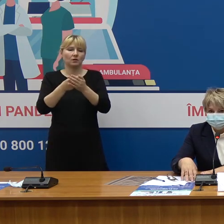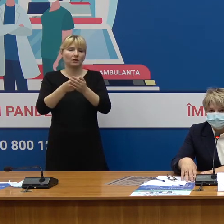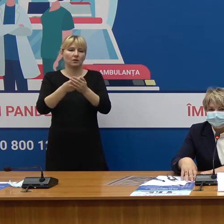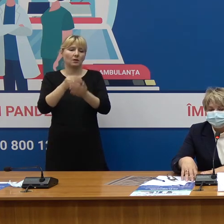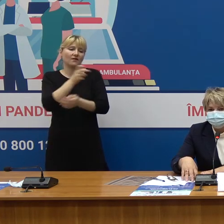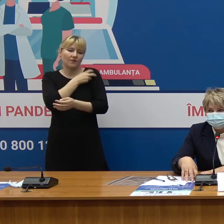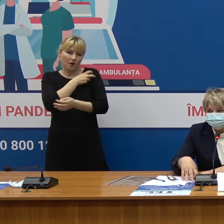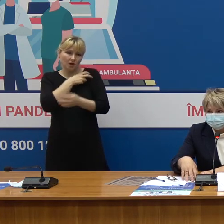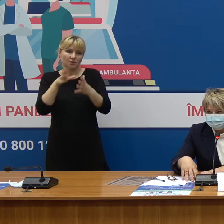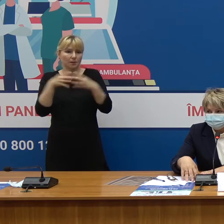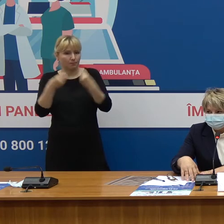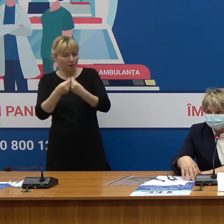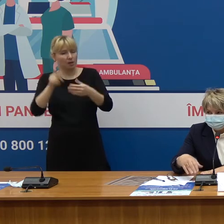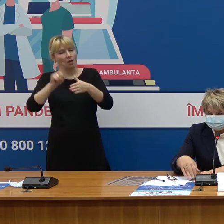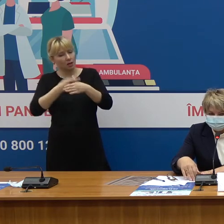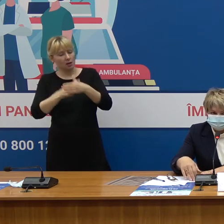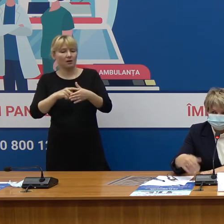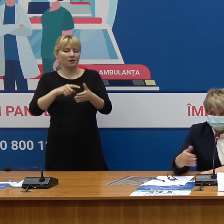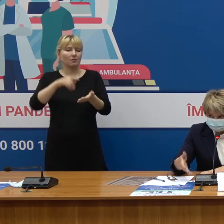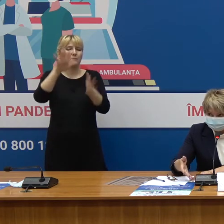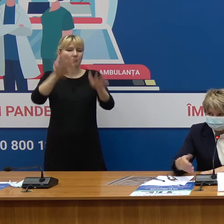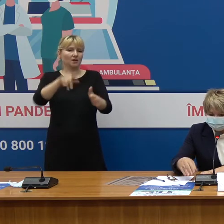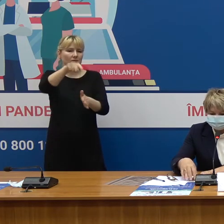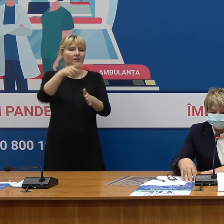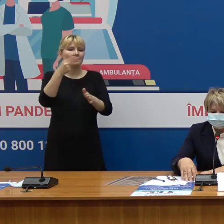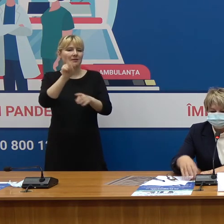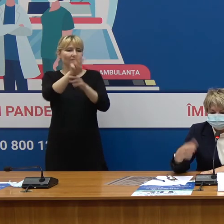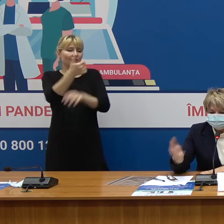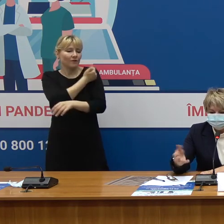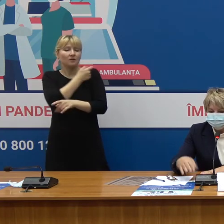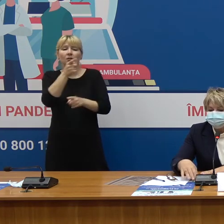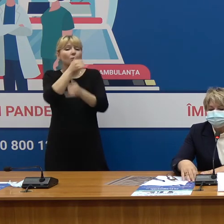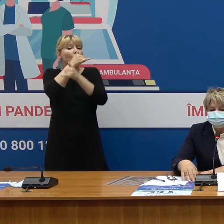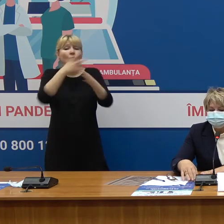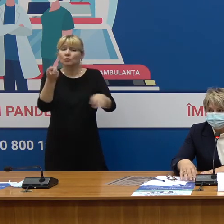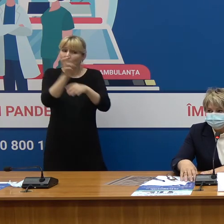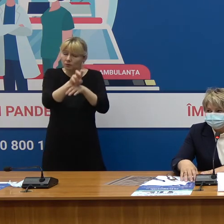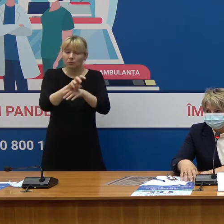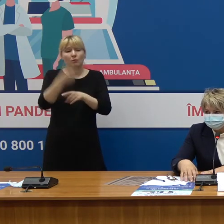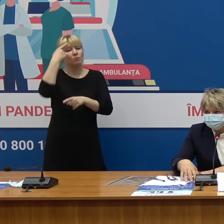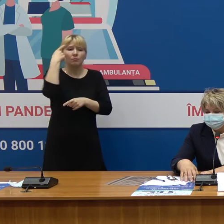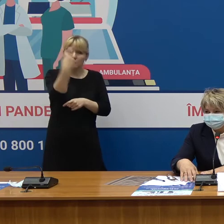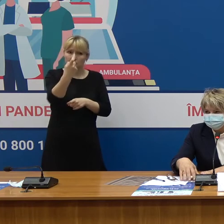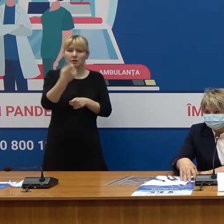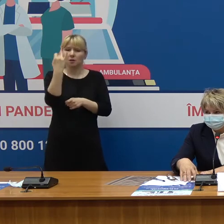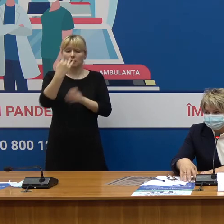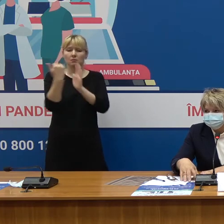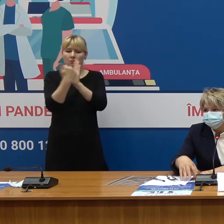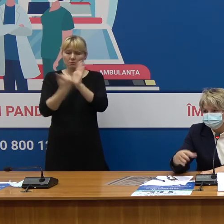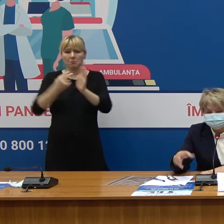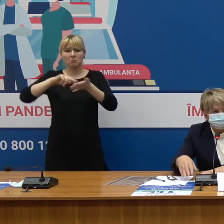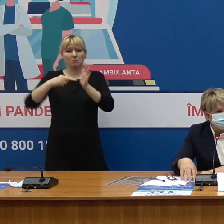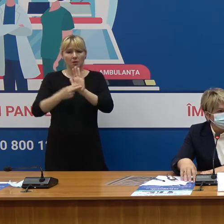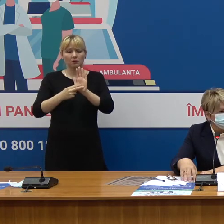vaccinare că nu veți putea veni în această dată sau în altă dată Vă planificați pe platforma vaccinare